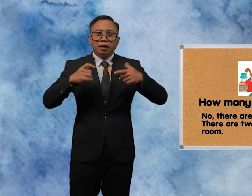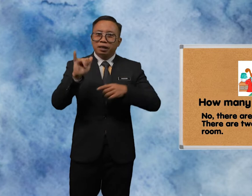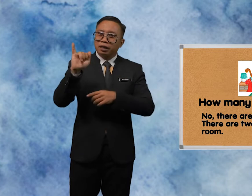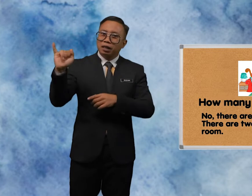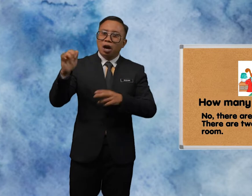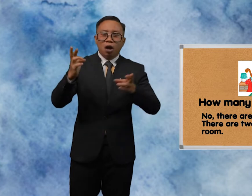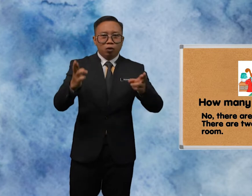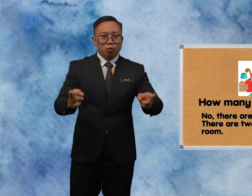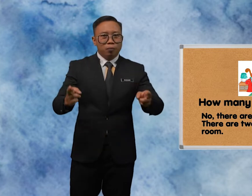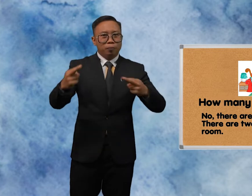Room